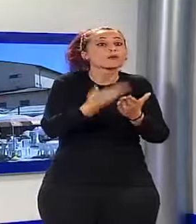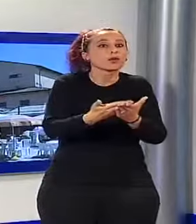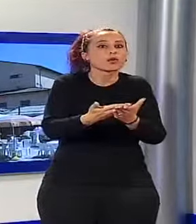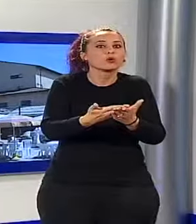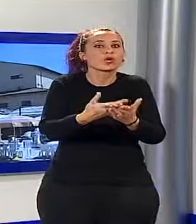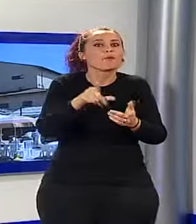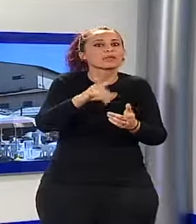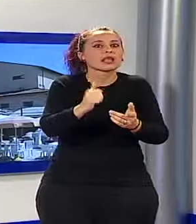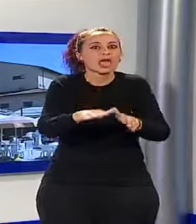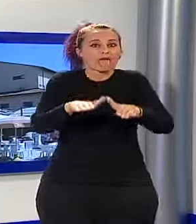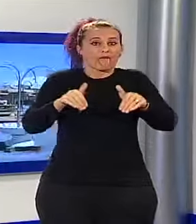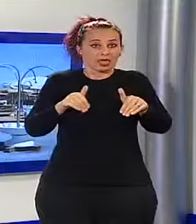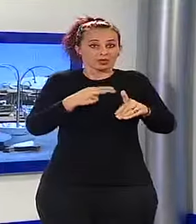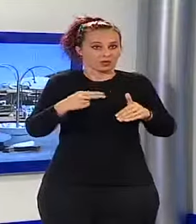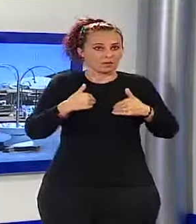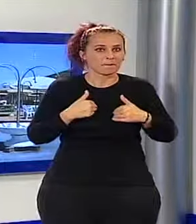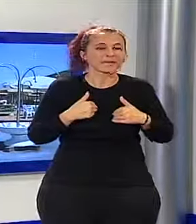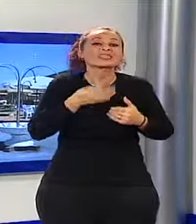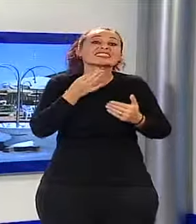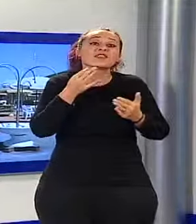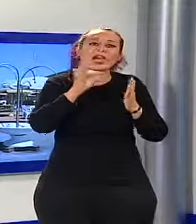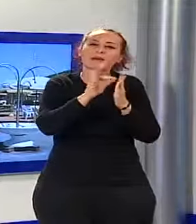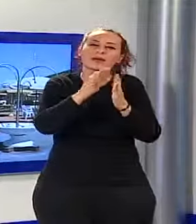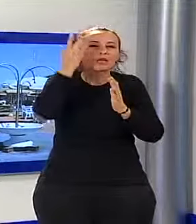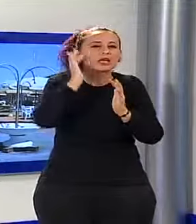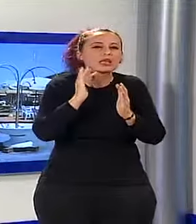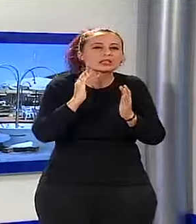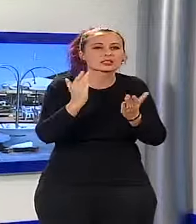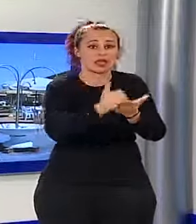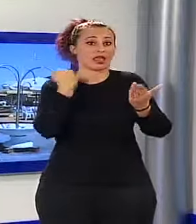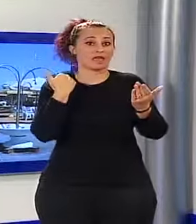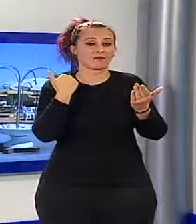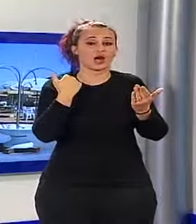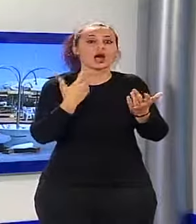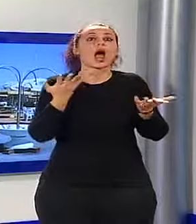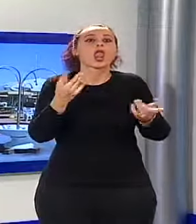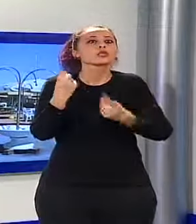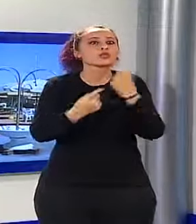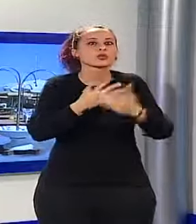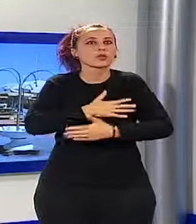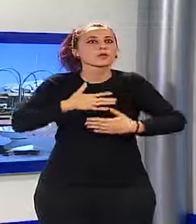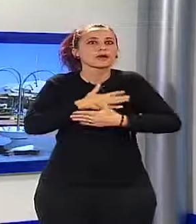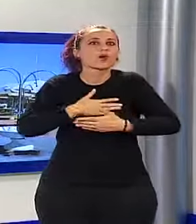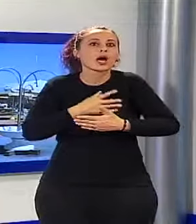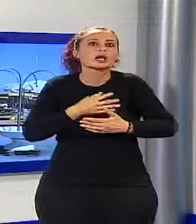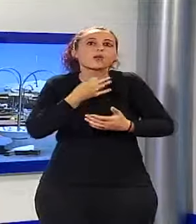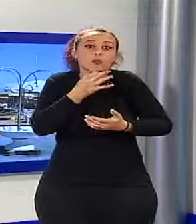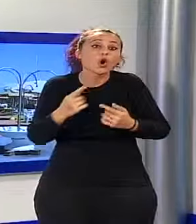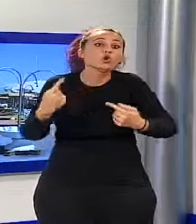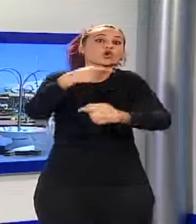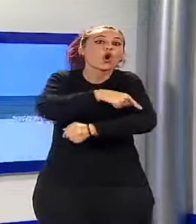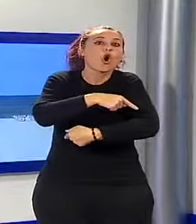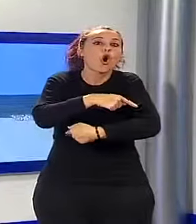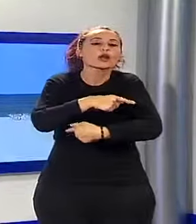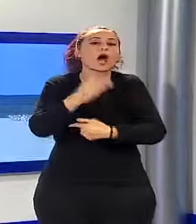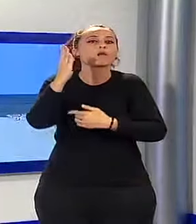'emendamento venga rigettato e la posizione delle concessioni balneari ritorni nelle mani delle decisioni di Bruxelles. Ma qual è la